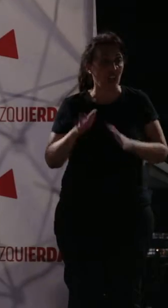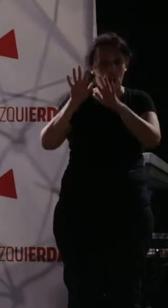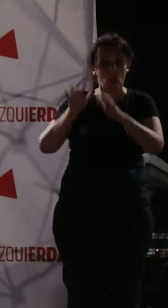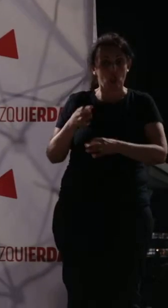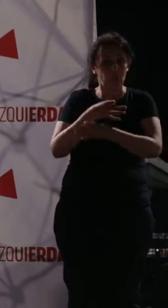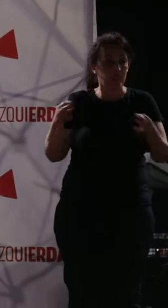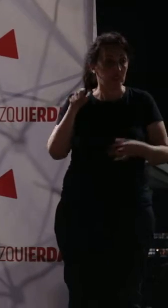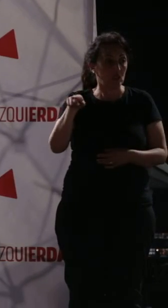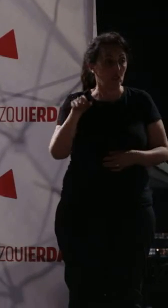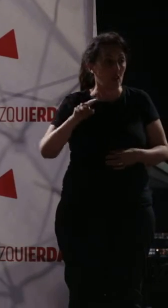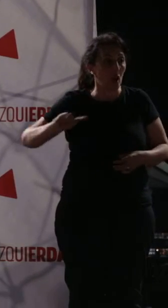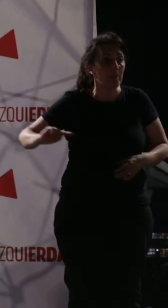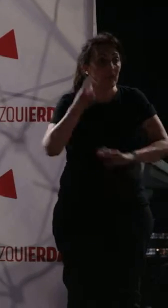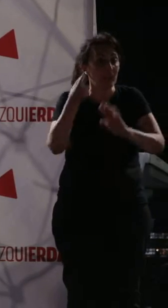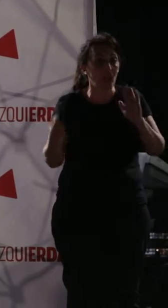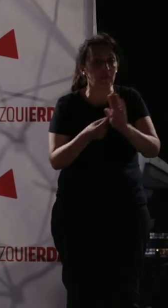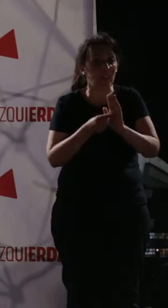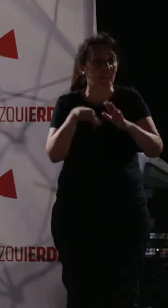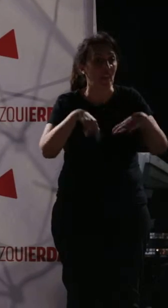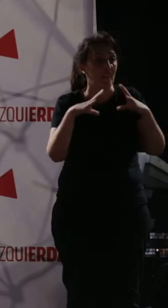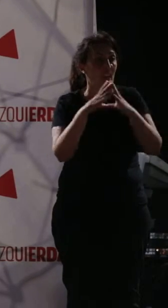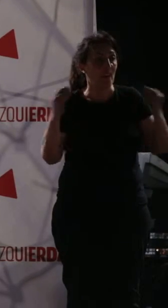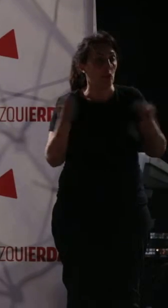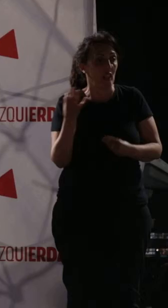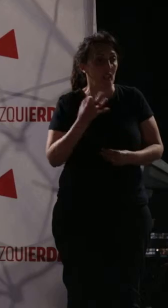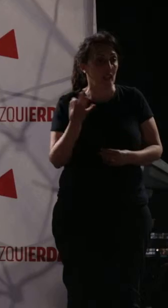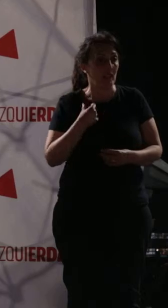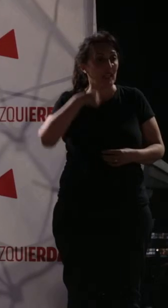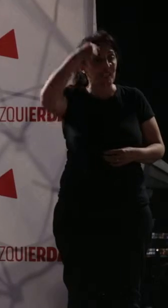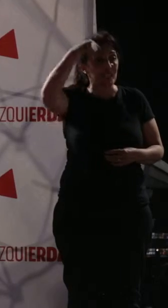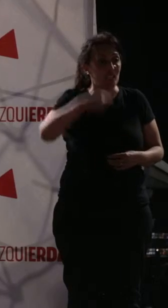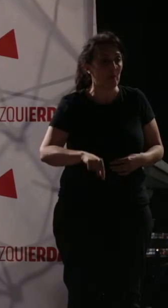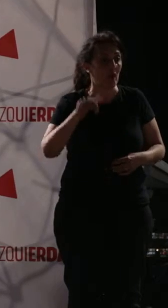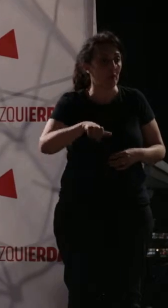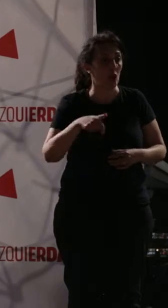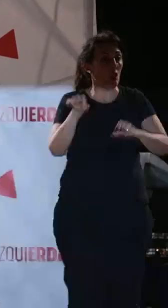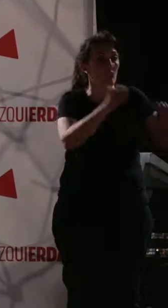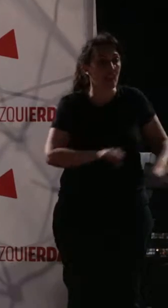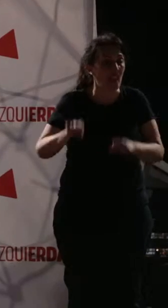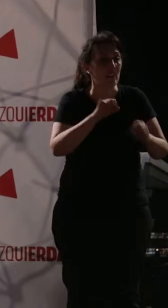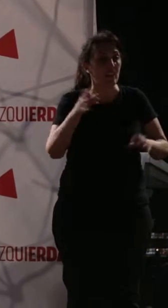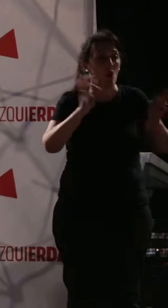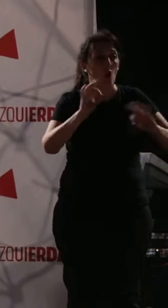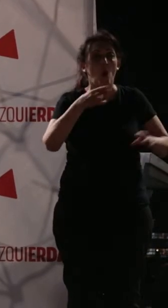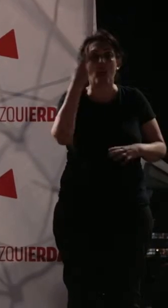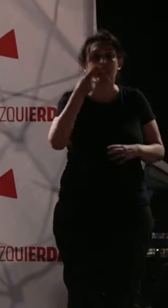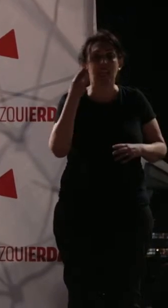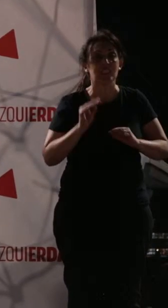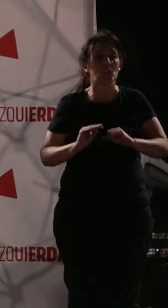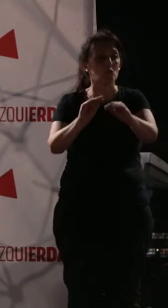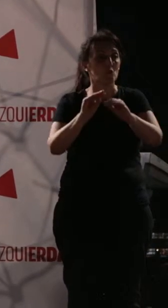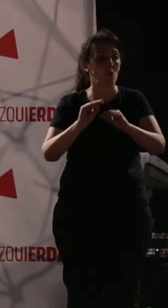Porque ellos, la primera medida que han tomado en Andalucía, y lo digo para que sepamos a quiénes defienden y cuáles son sus intereses de clase,